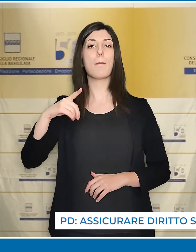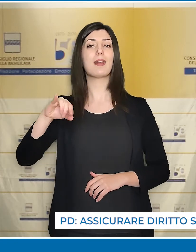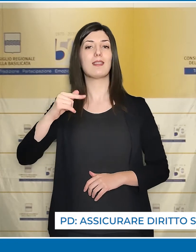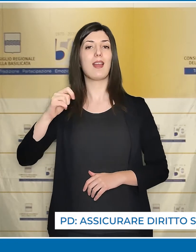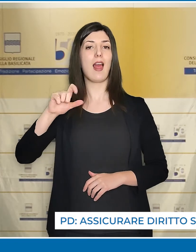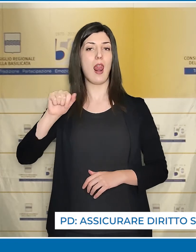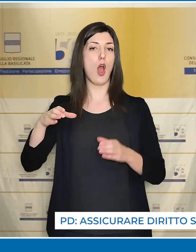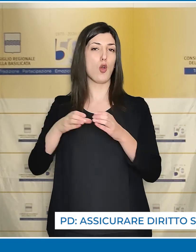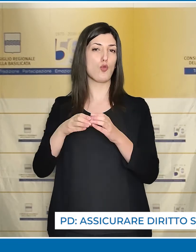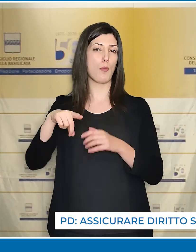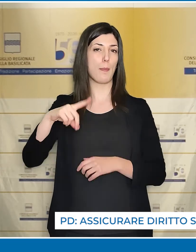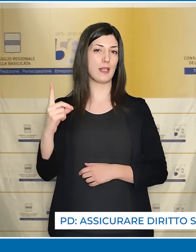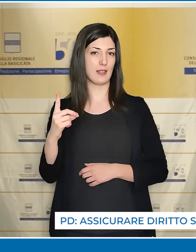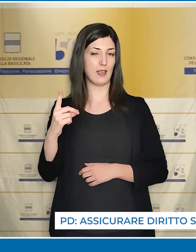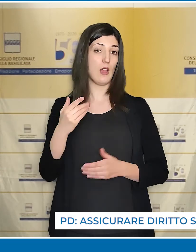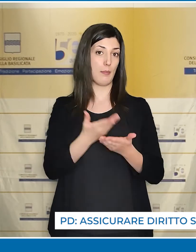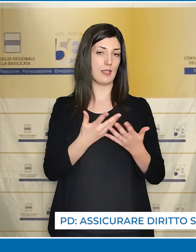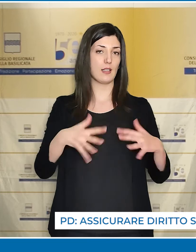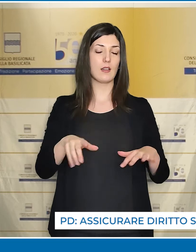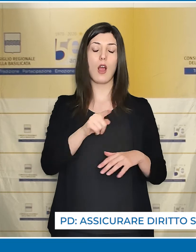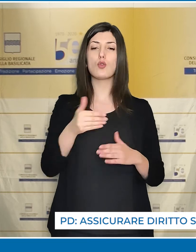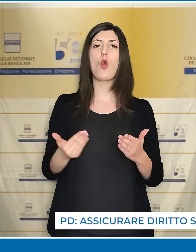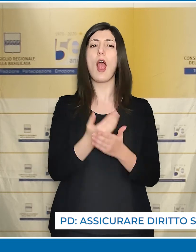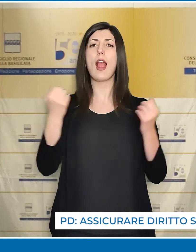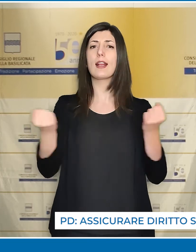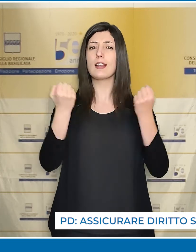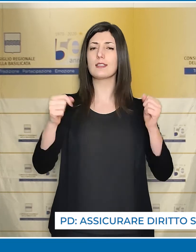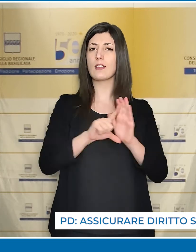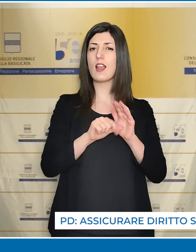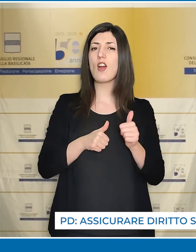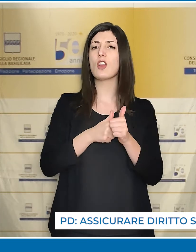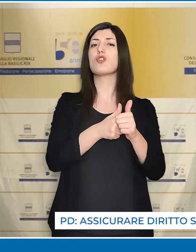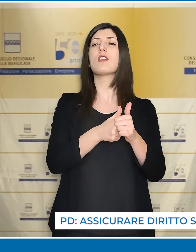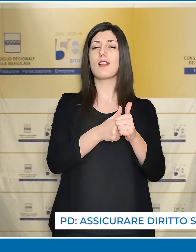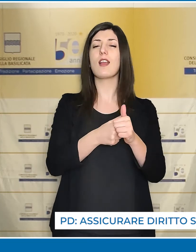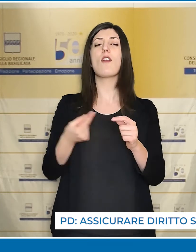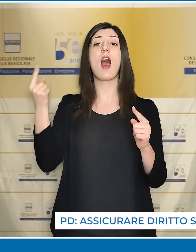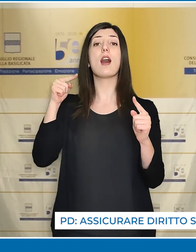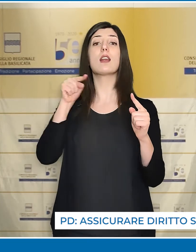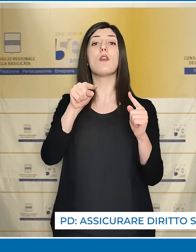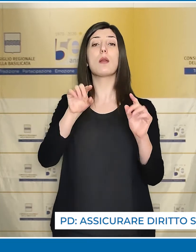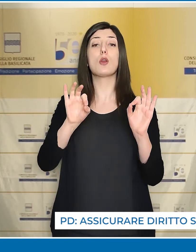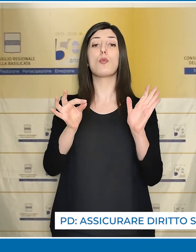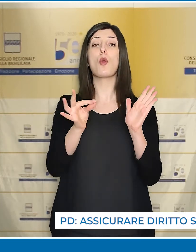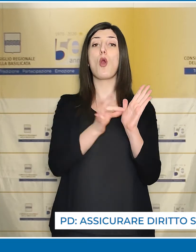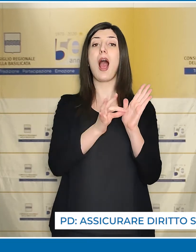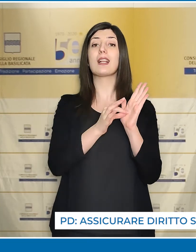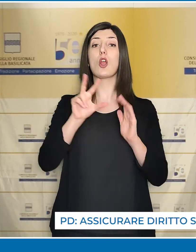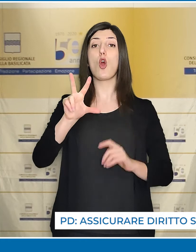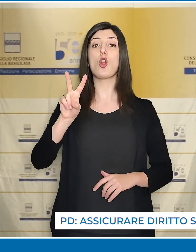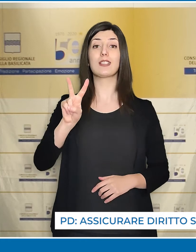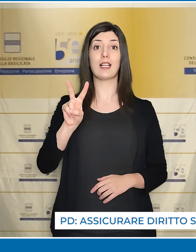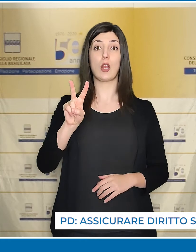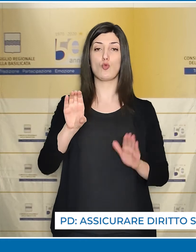Cifarelli e Pittella del Partito Democratico. L'iniziativa legislativa ha come